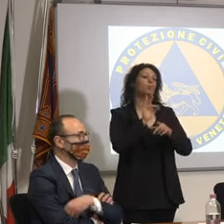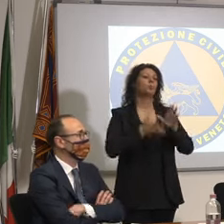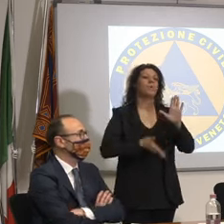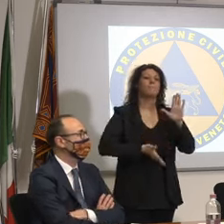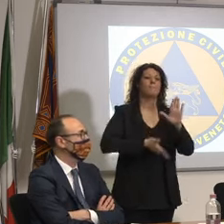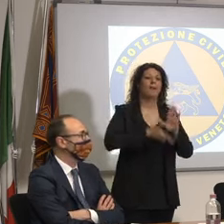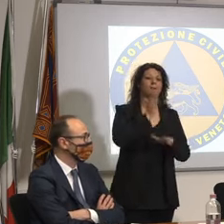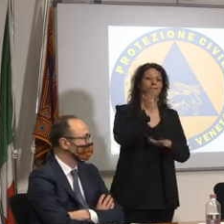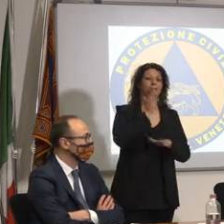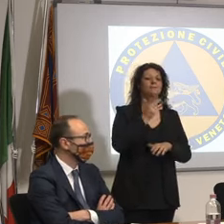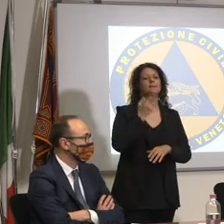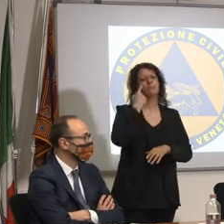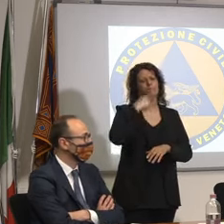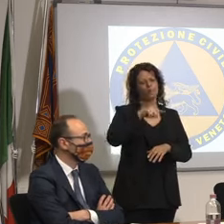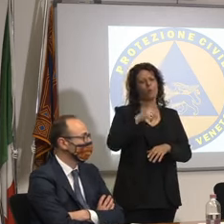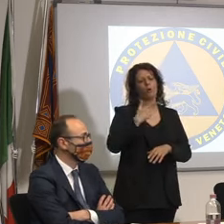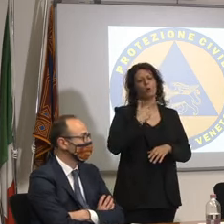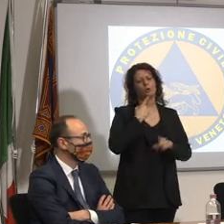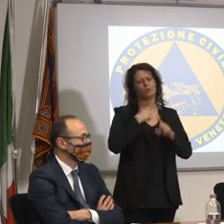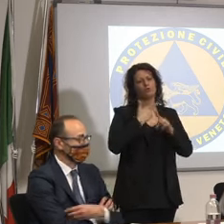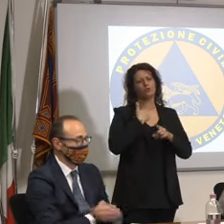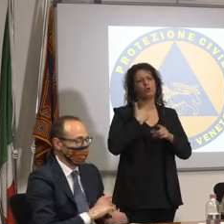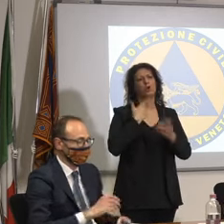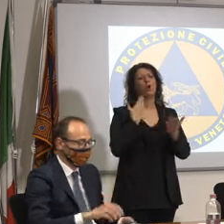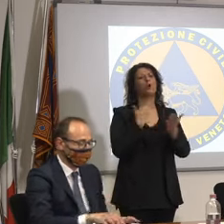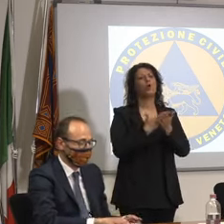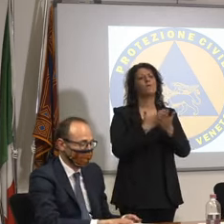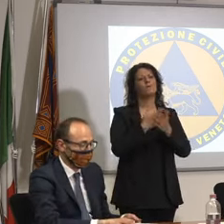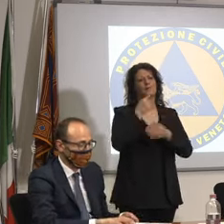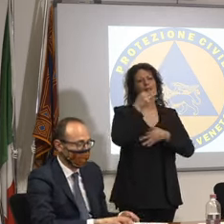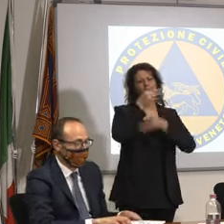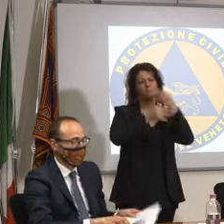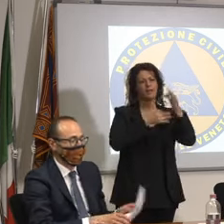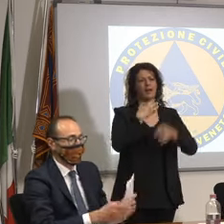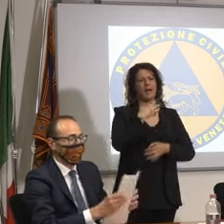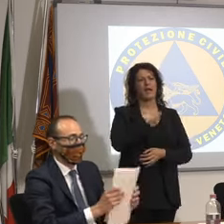novità che l'assessore vi dirà prego